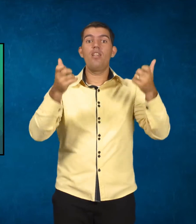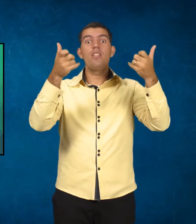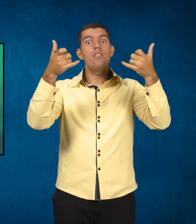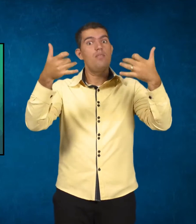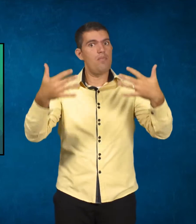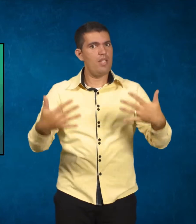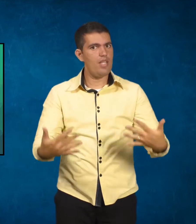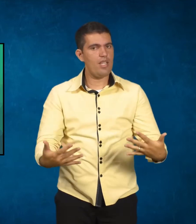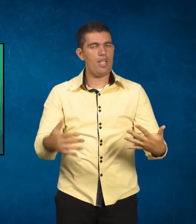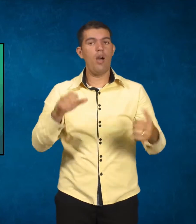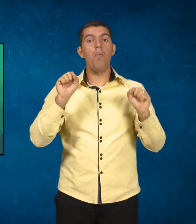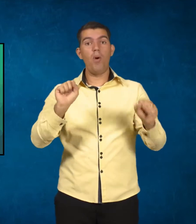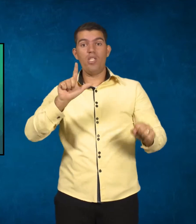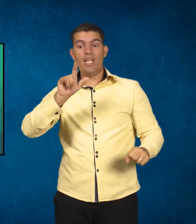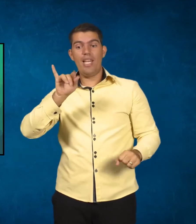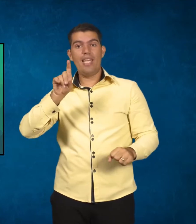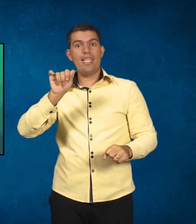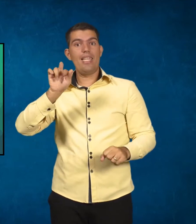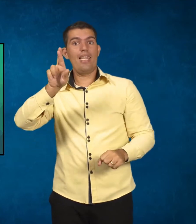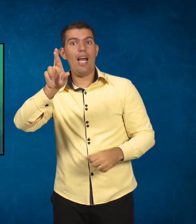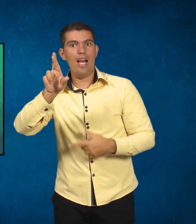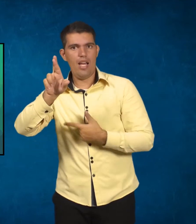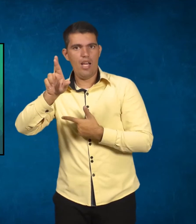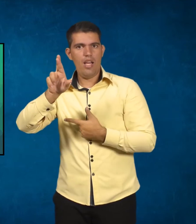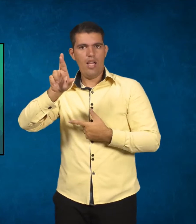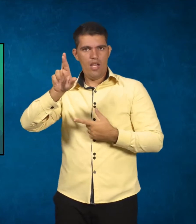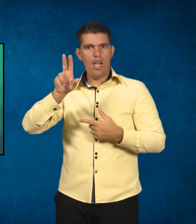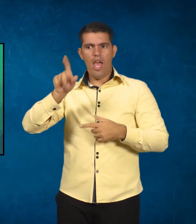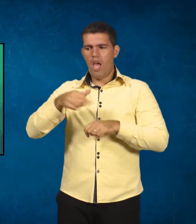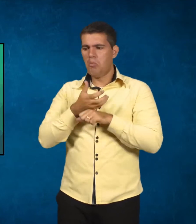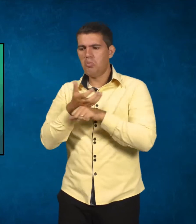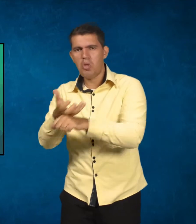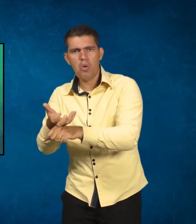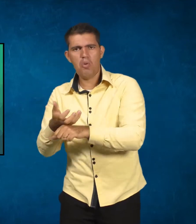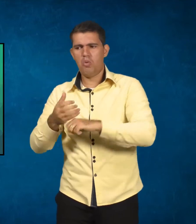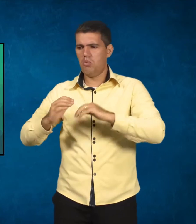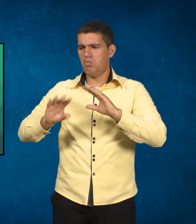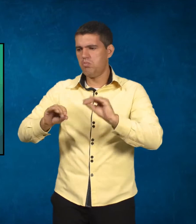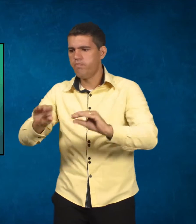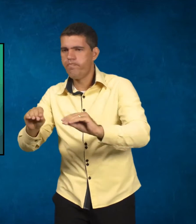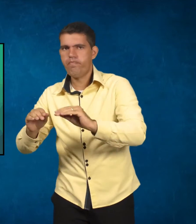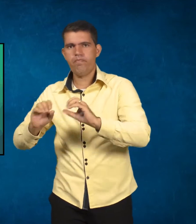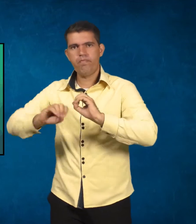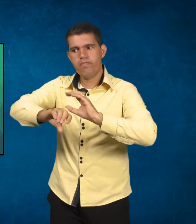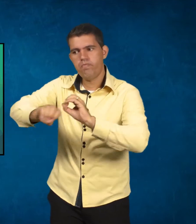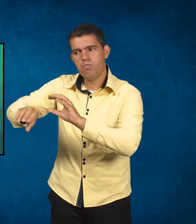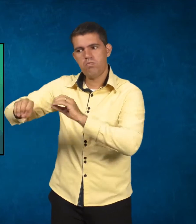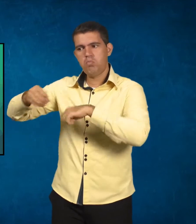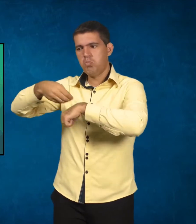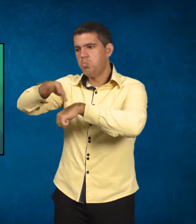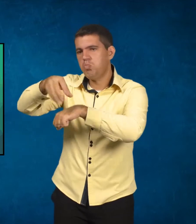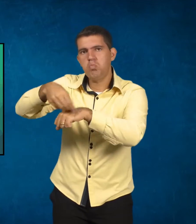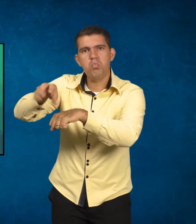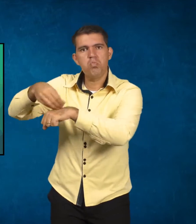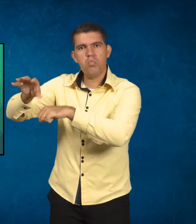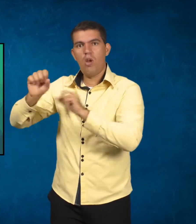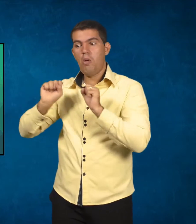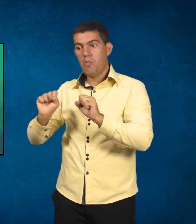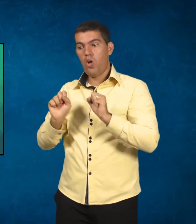pode lidar com alguma coisa, lidar com o conteúdo, com o conhecimento, ou seja, passar por aquilo, passar por aquela